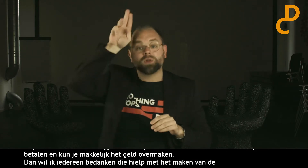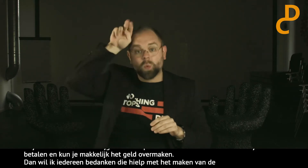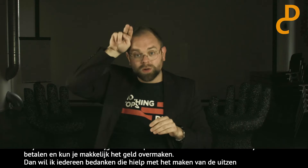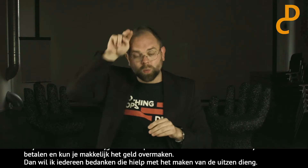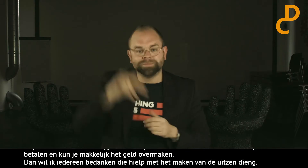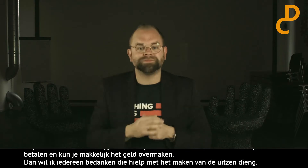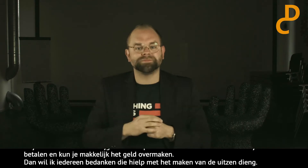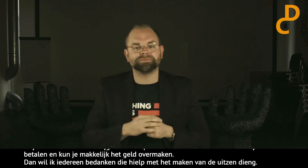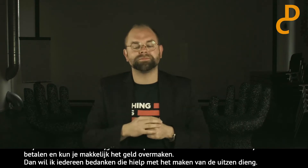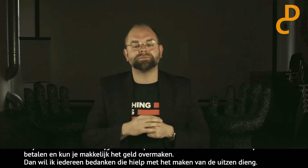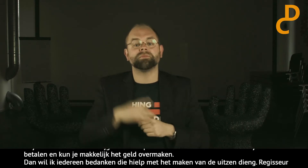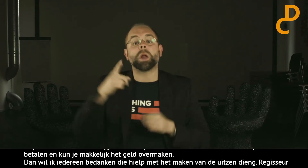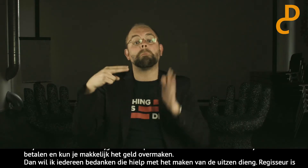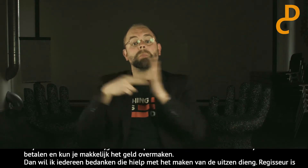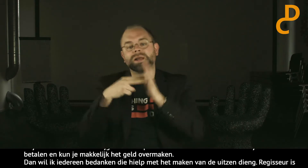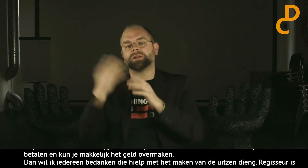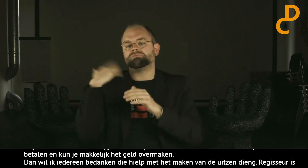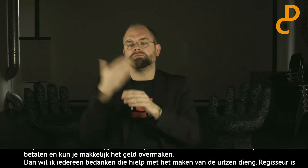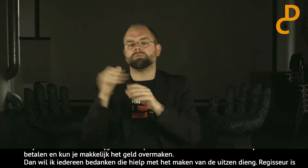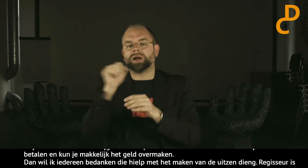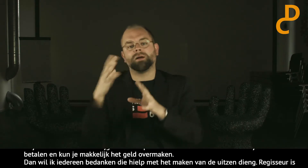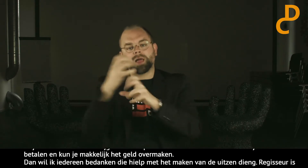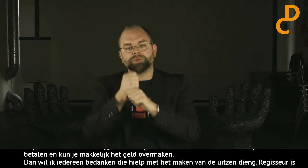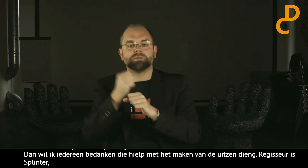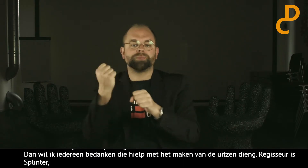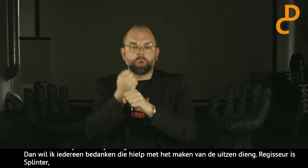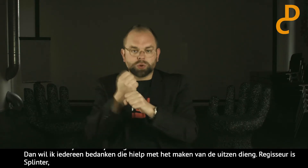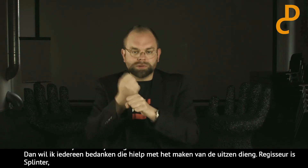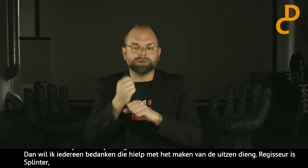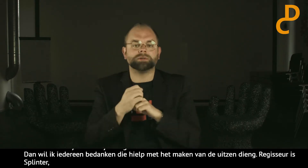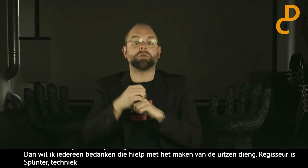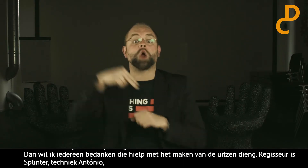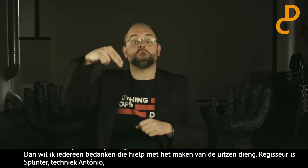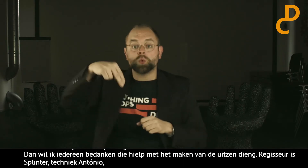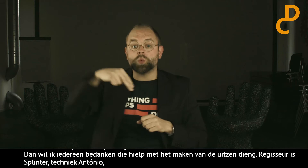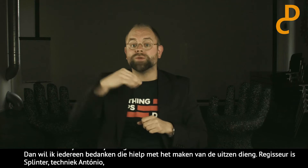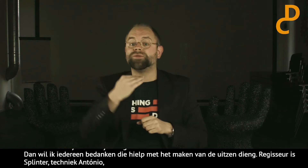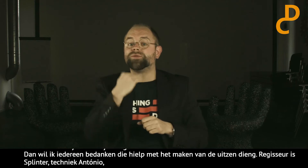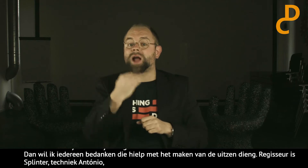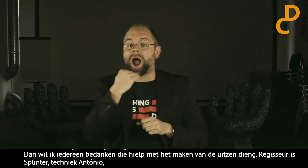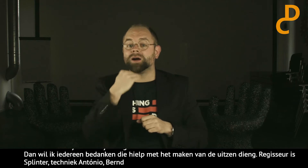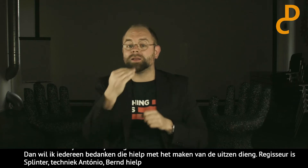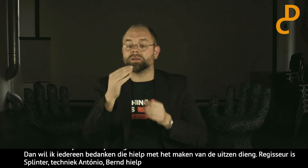als de afgelopen keren, Antonio. Bernd heeft meegeholpen met de productie. En op dit moment